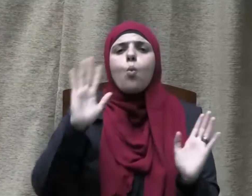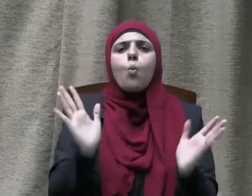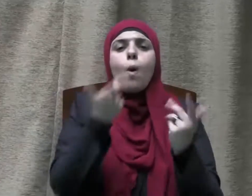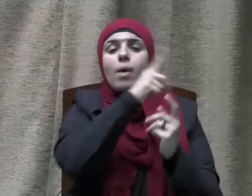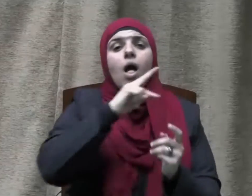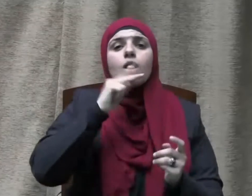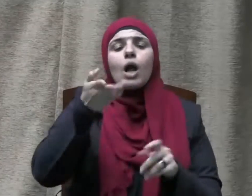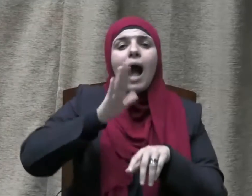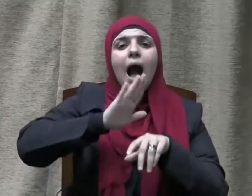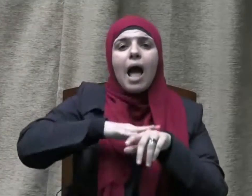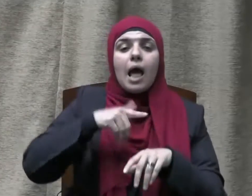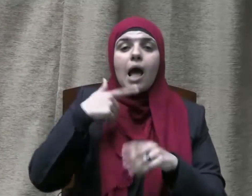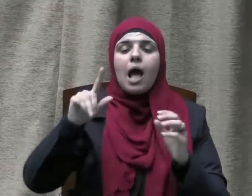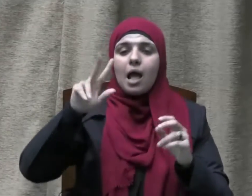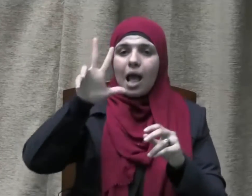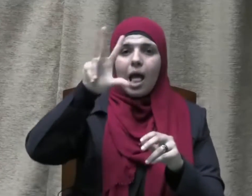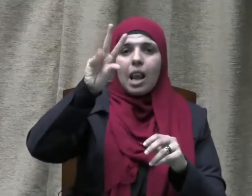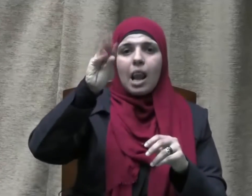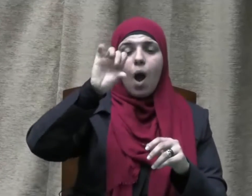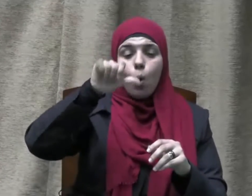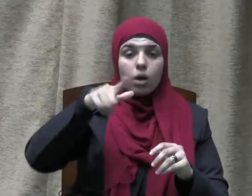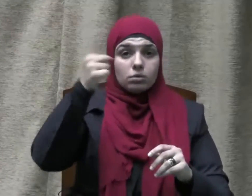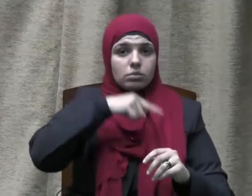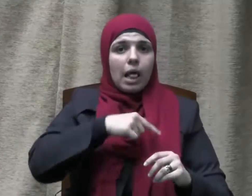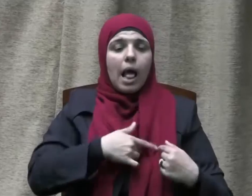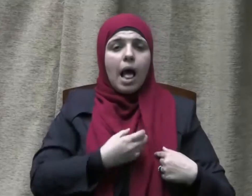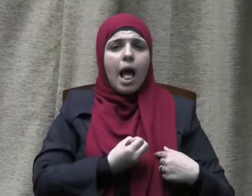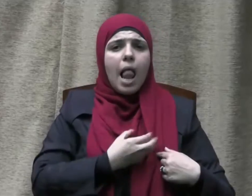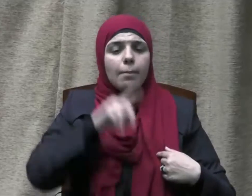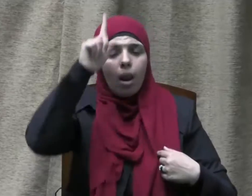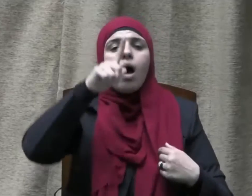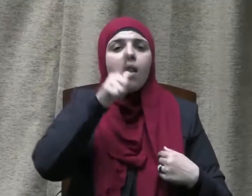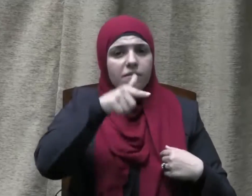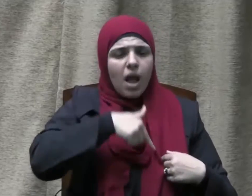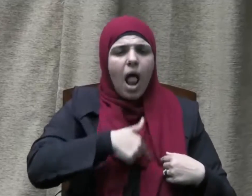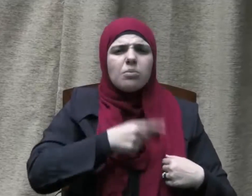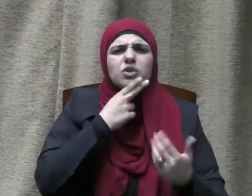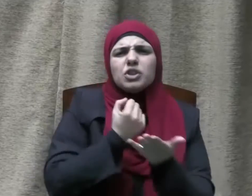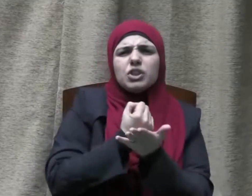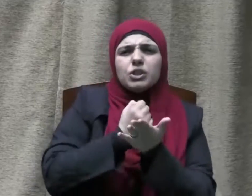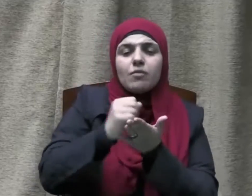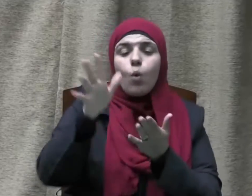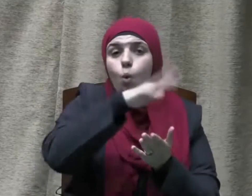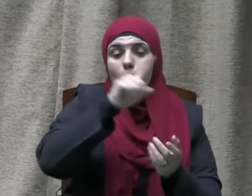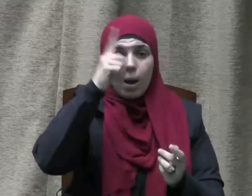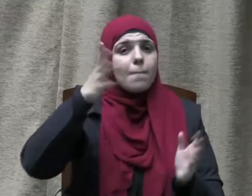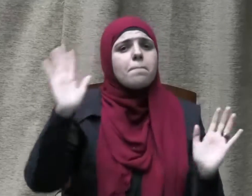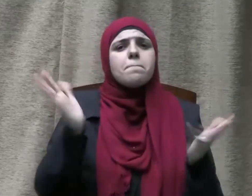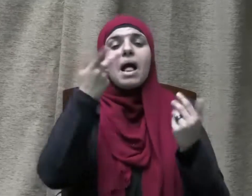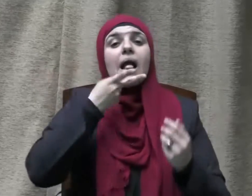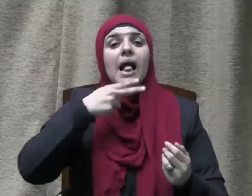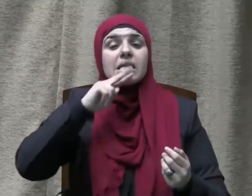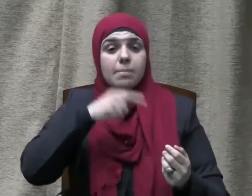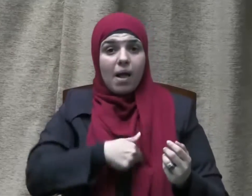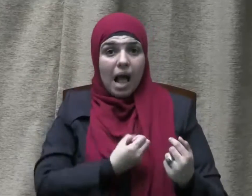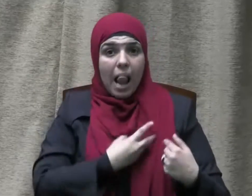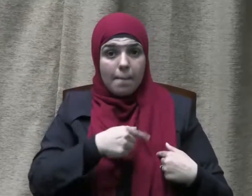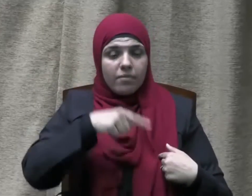الهوى وزكى فؤاده فقال تعالى ما كذب الفؤاد ما رأى وزكى عقله